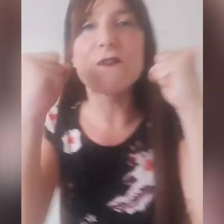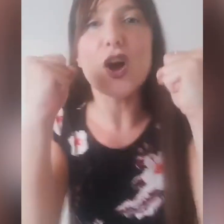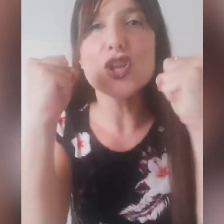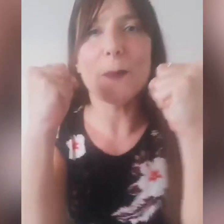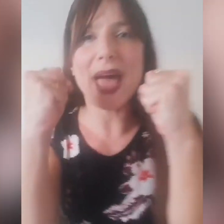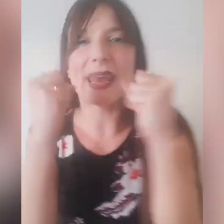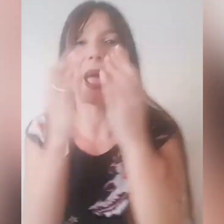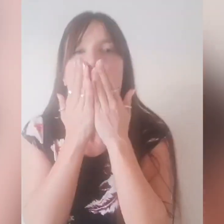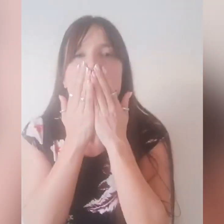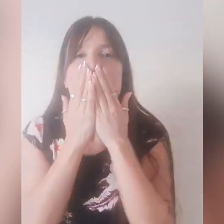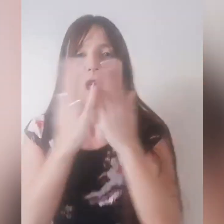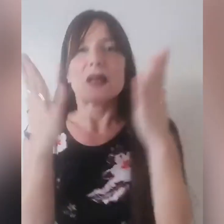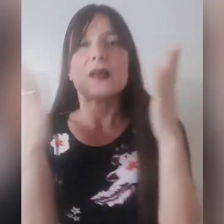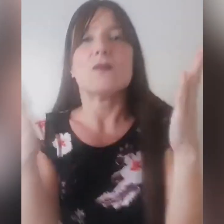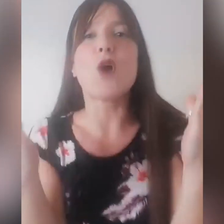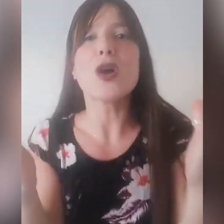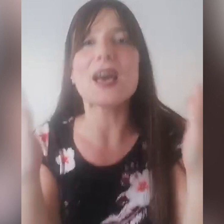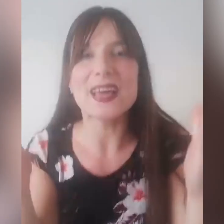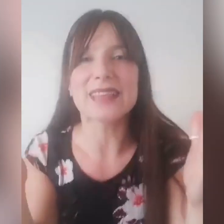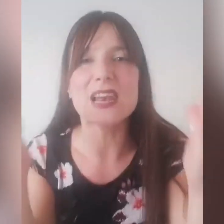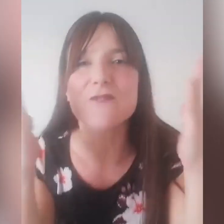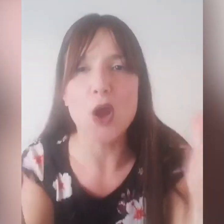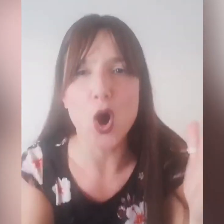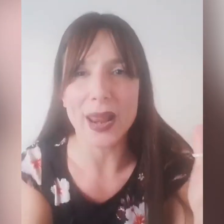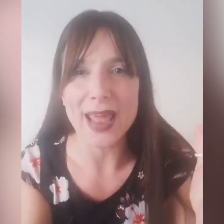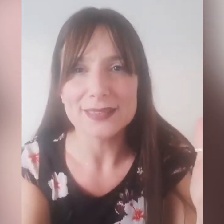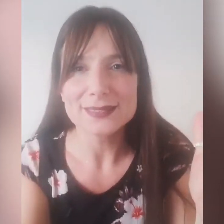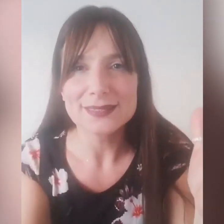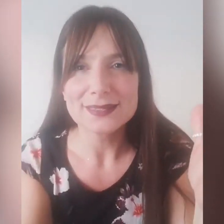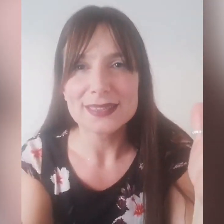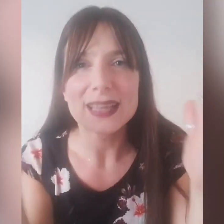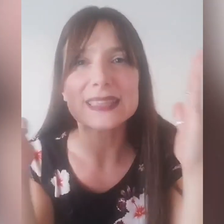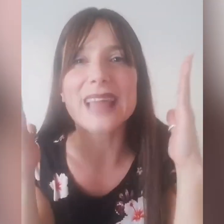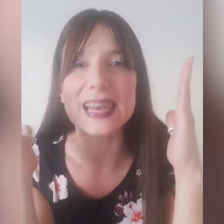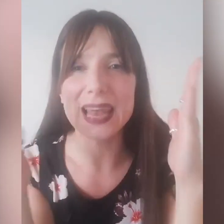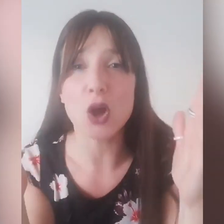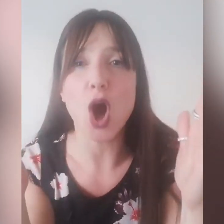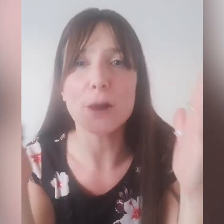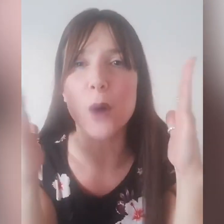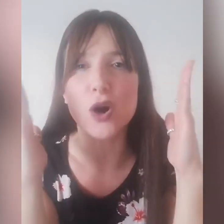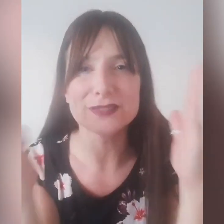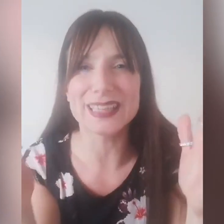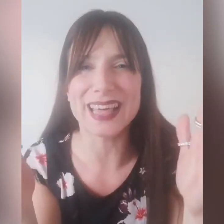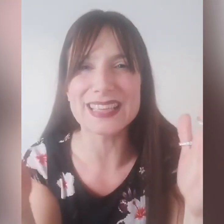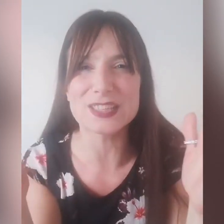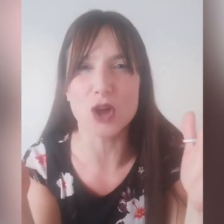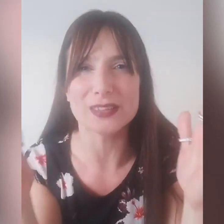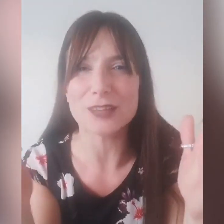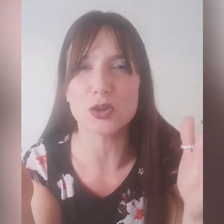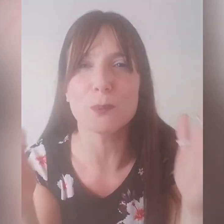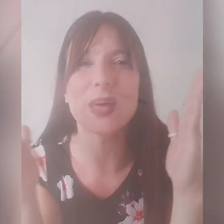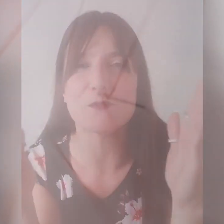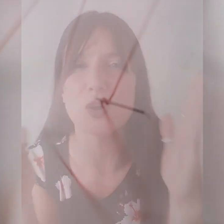voglio bene, vi voglio avete il valore del corpo di Cristo dato per voi